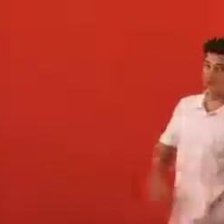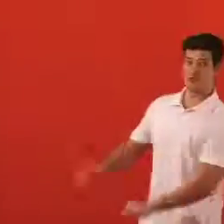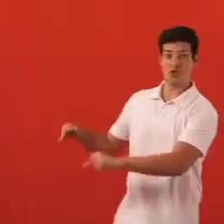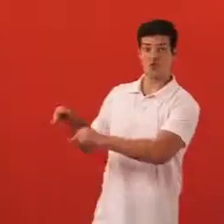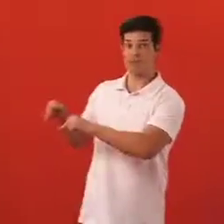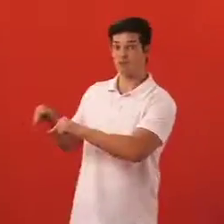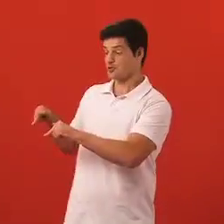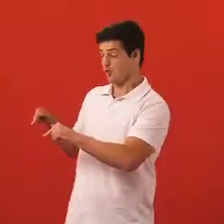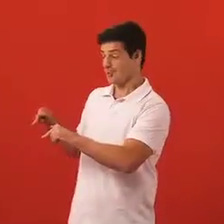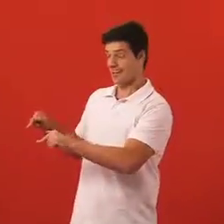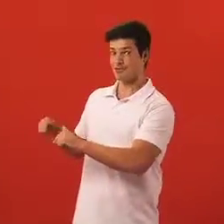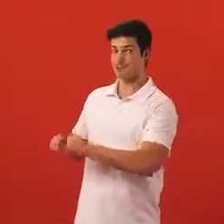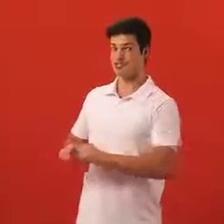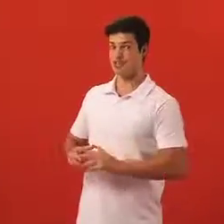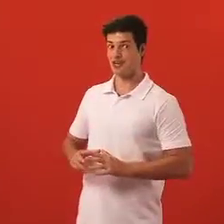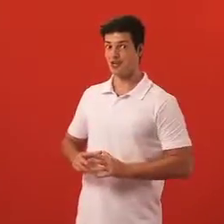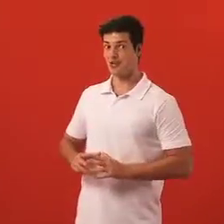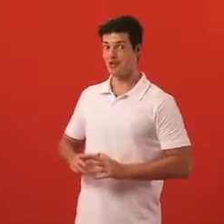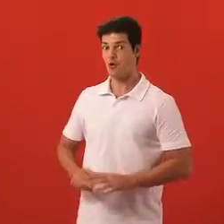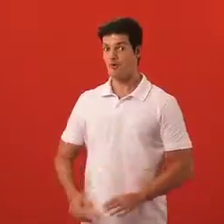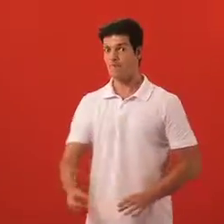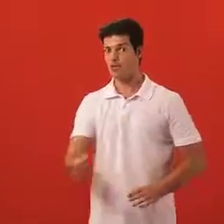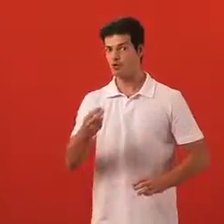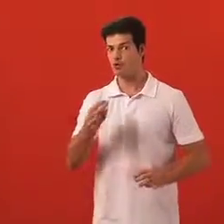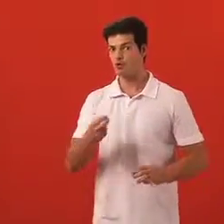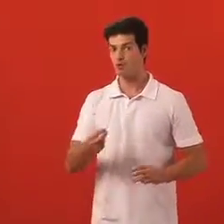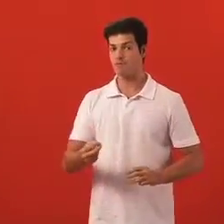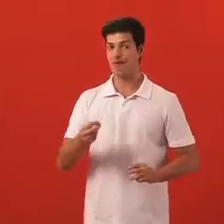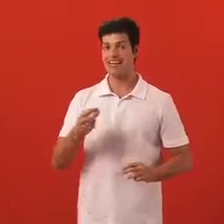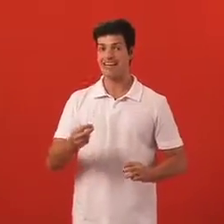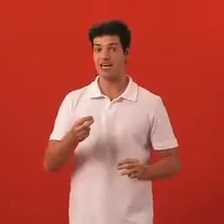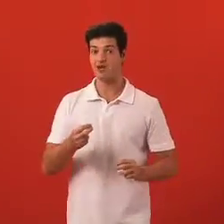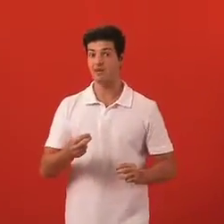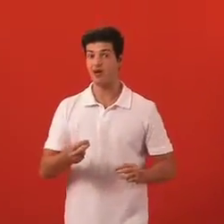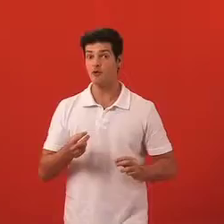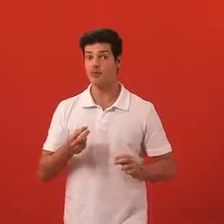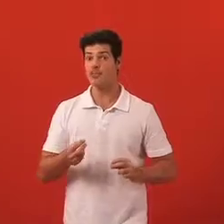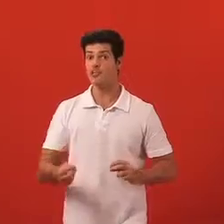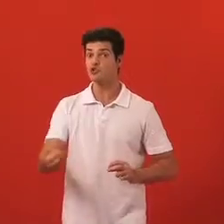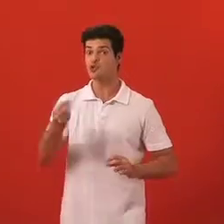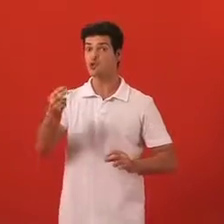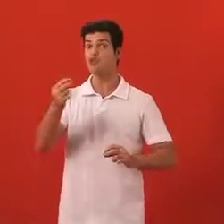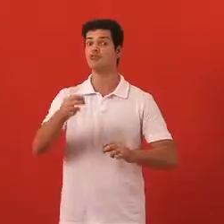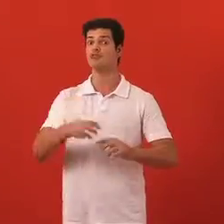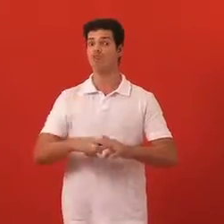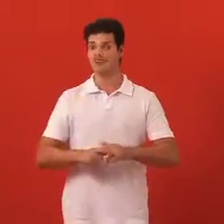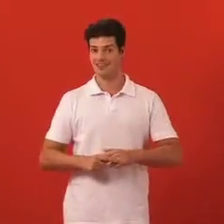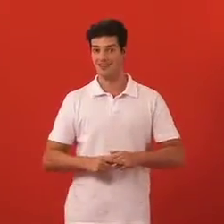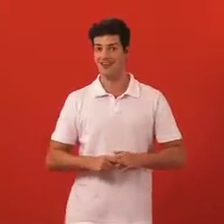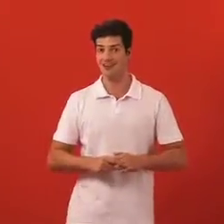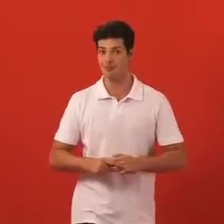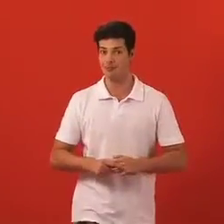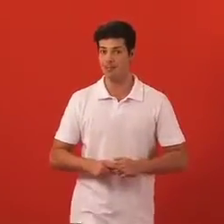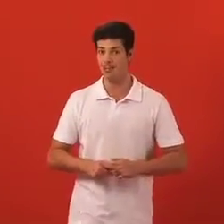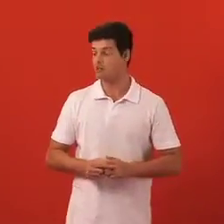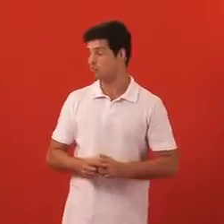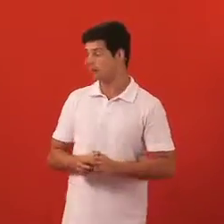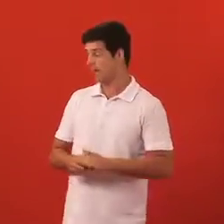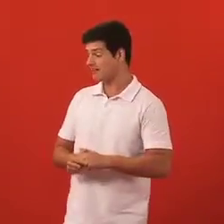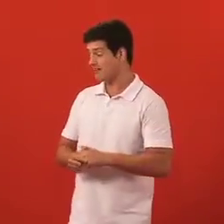Você viu só aquela notícia ali, meu amigo? Mergulhador pega carona e maior peixe do mundo! É, pois é, Cuidado, hein,